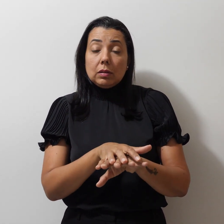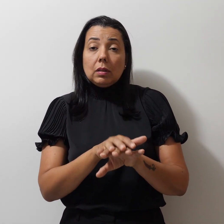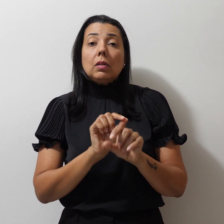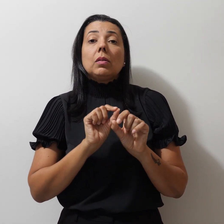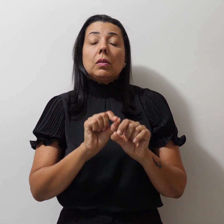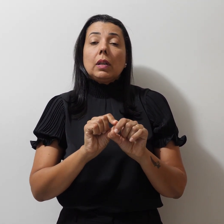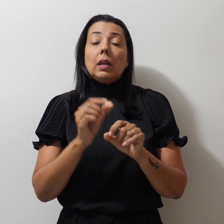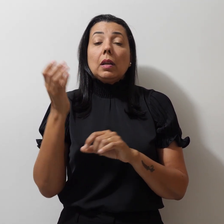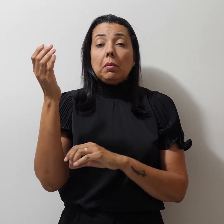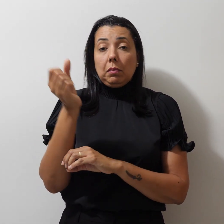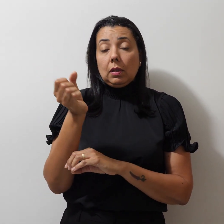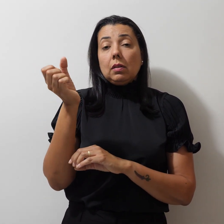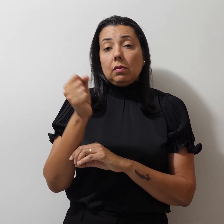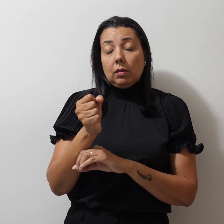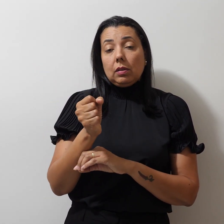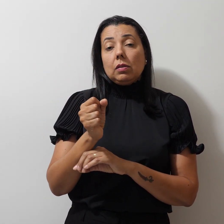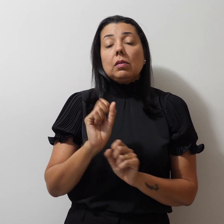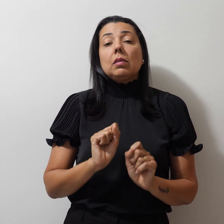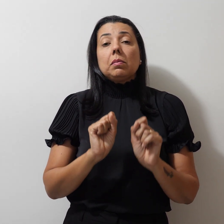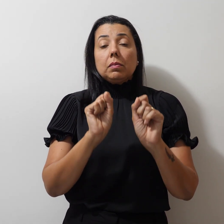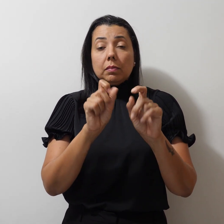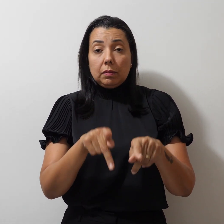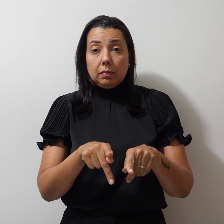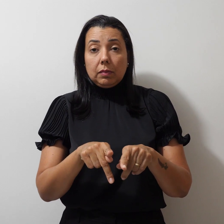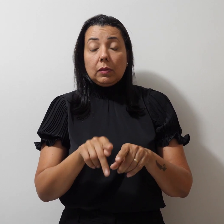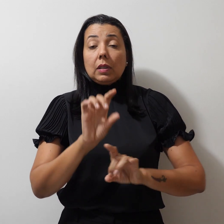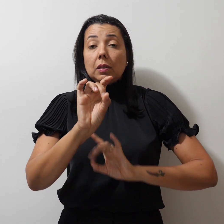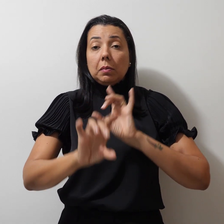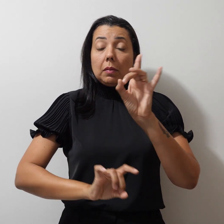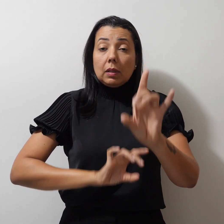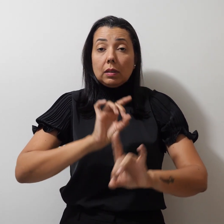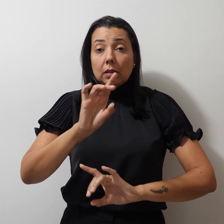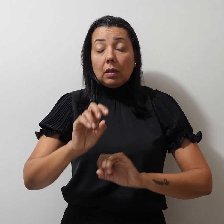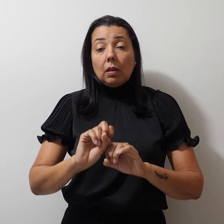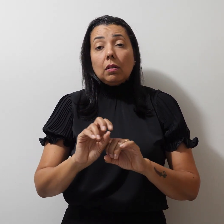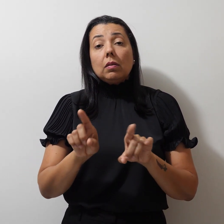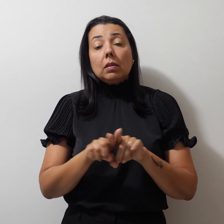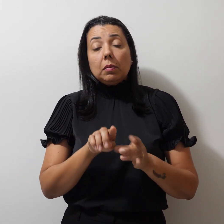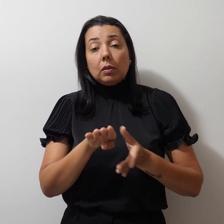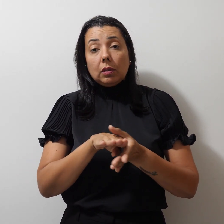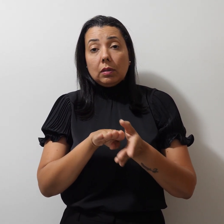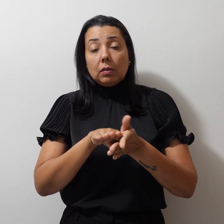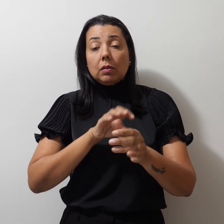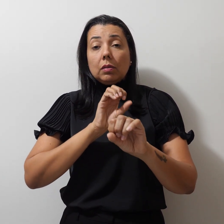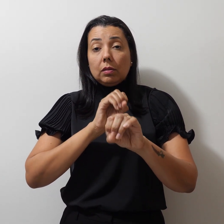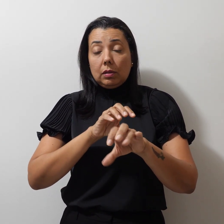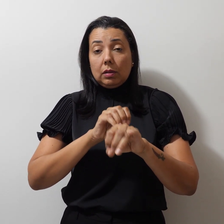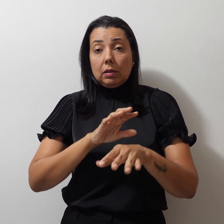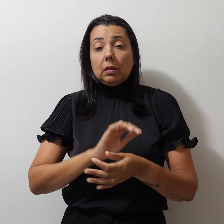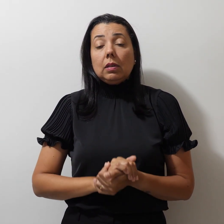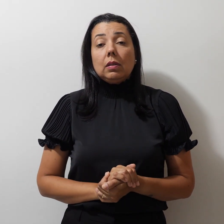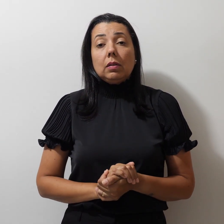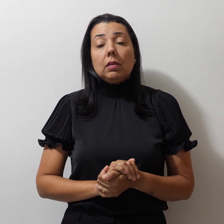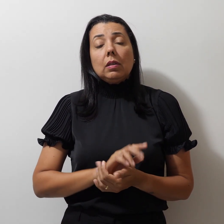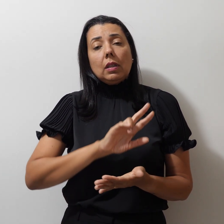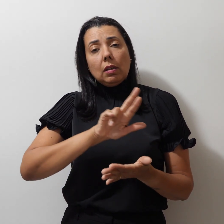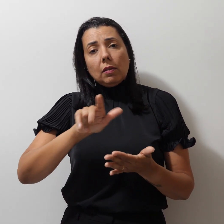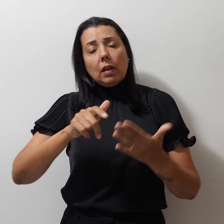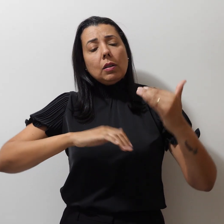beneficiário da aposentadoria especial ou orientador educacional e demais profissionais